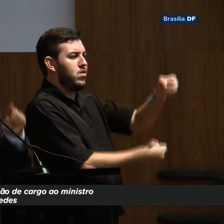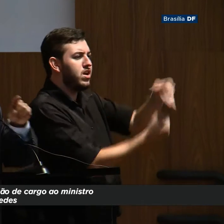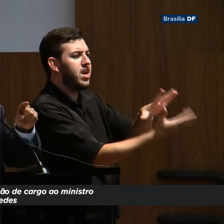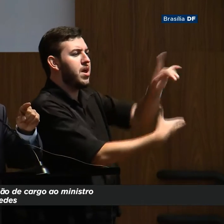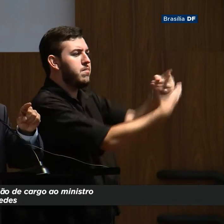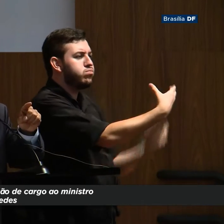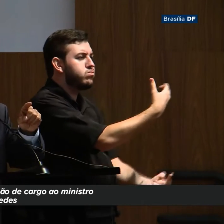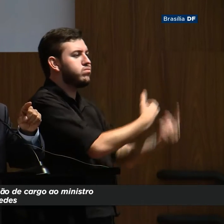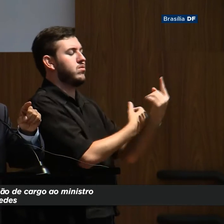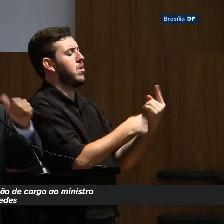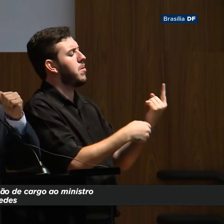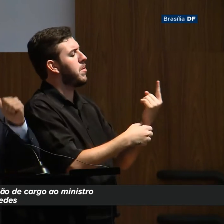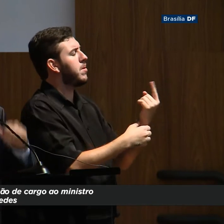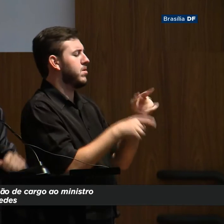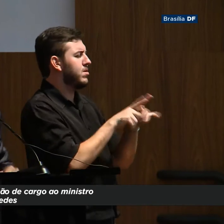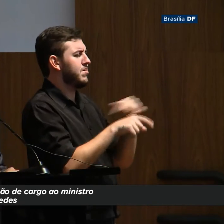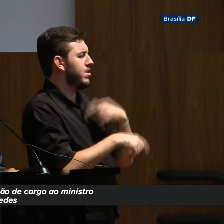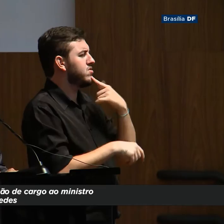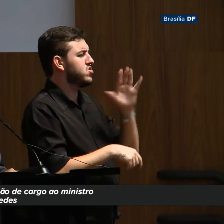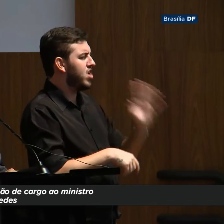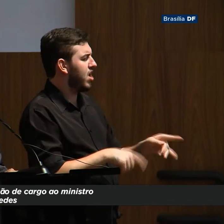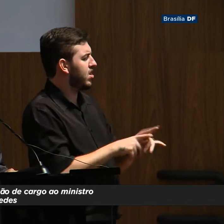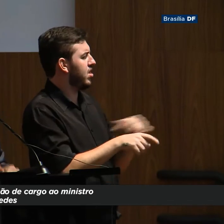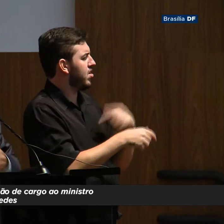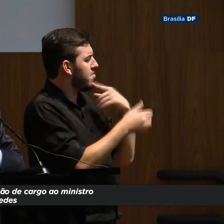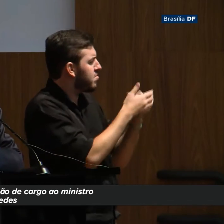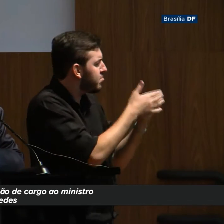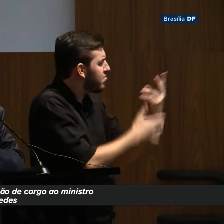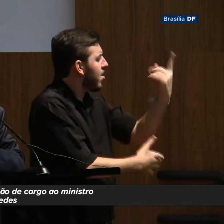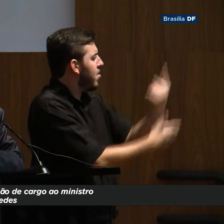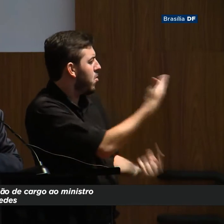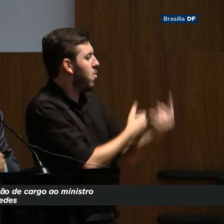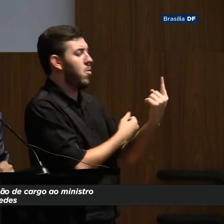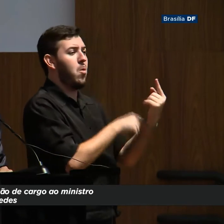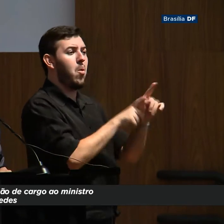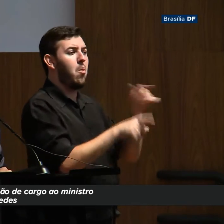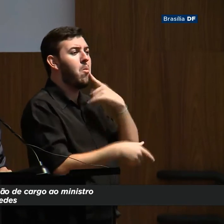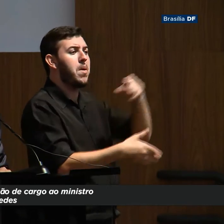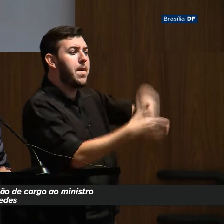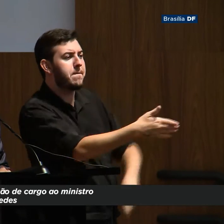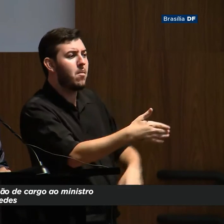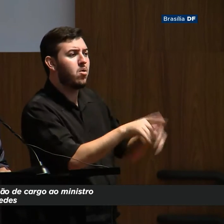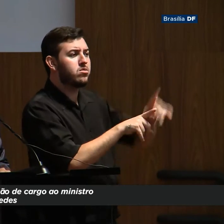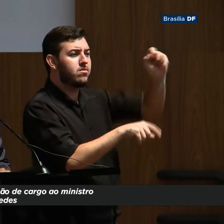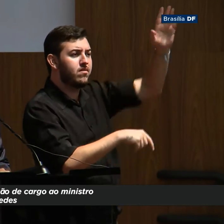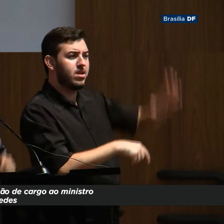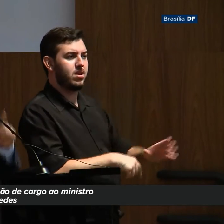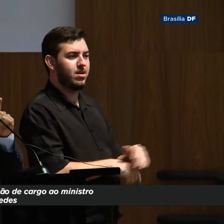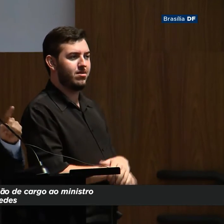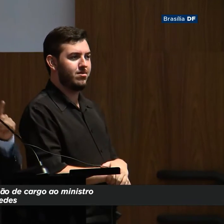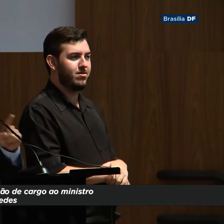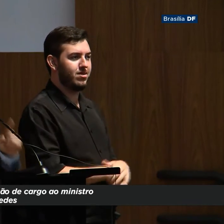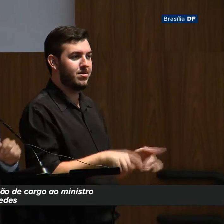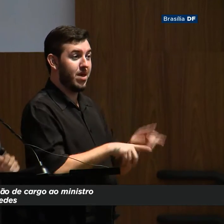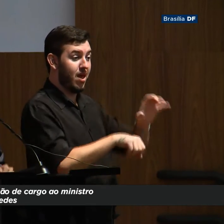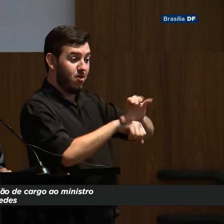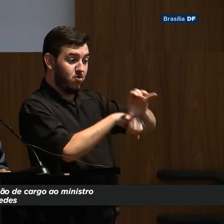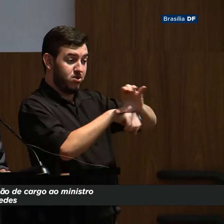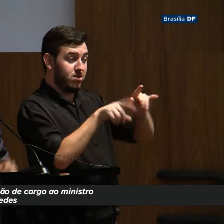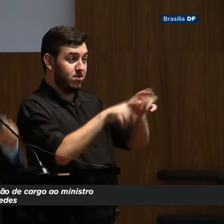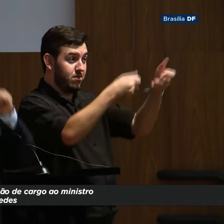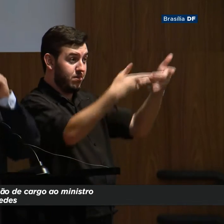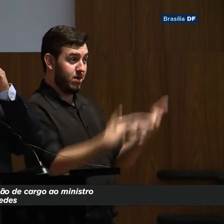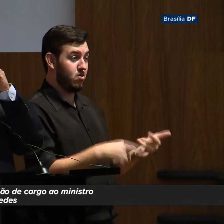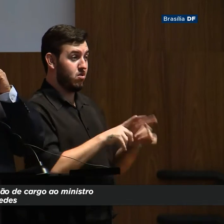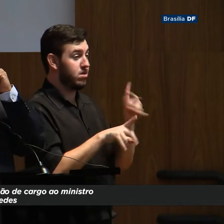de novo, a Constituição de 88, quando carimbou o dinheiro e disse tem que ser saúde e educação, ela disse também ao mesmo